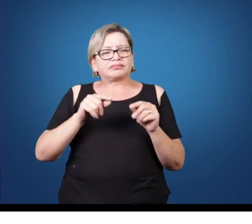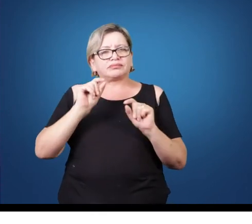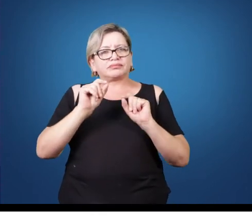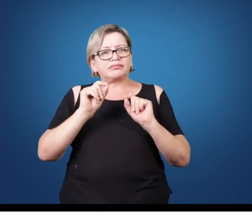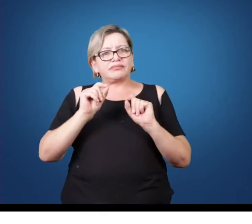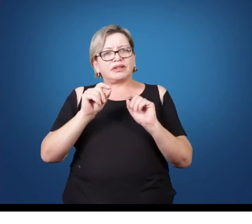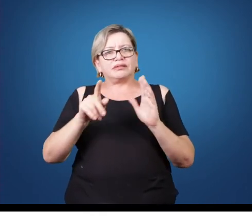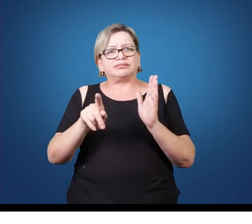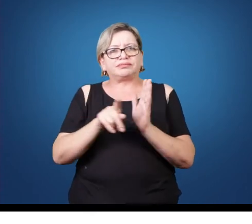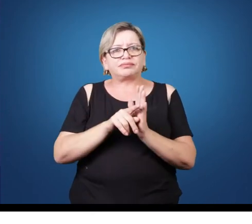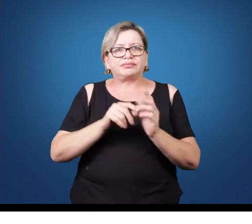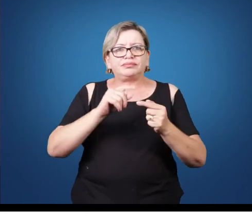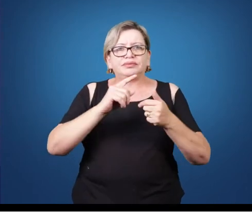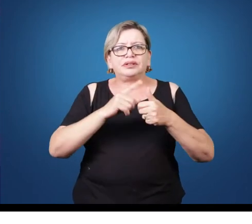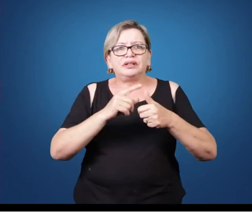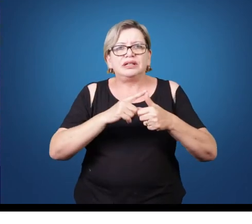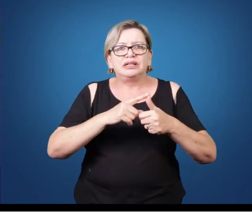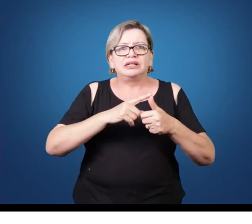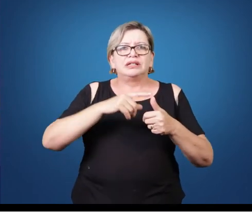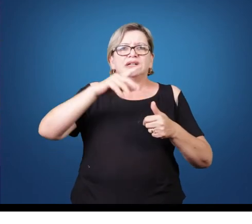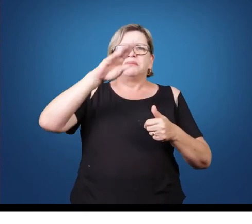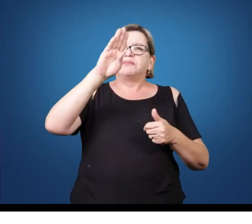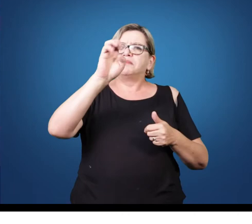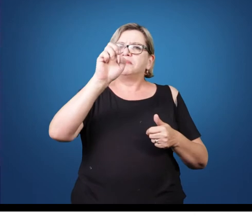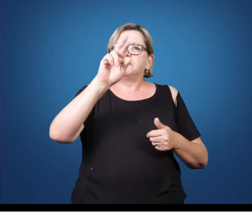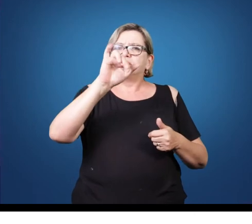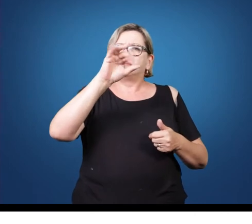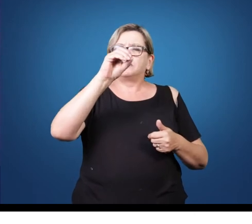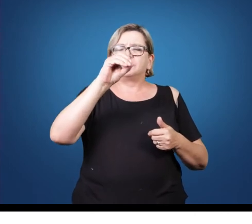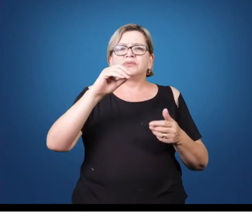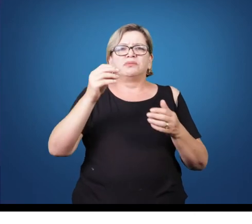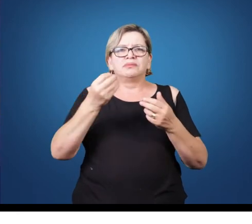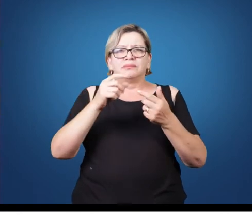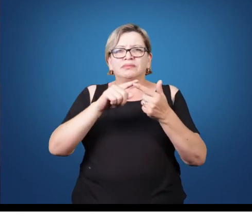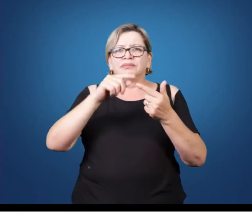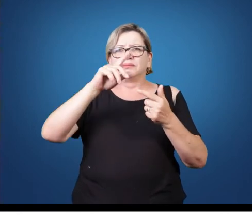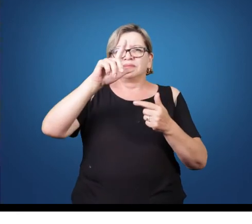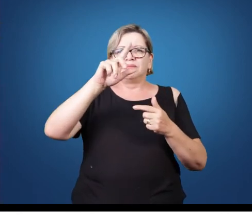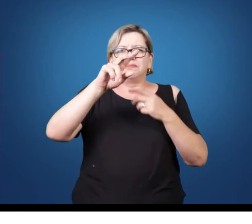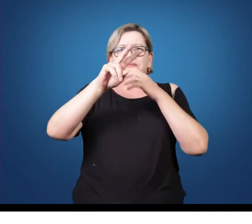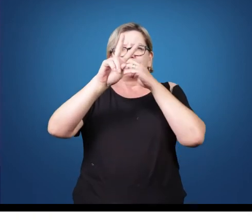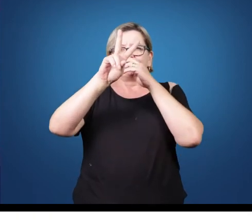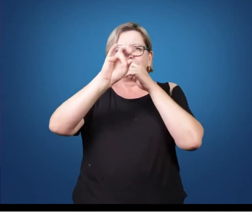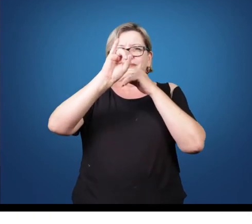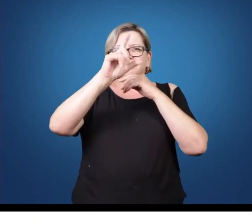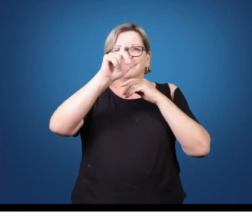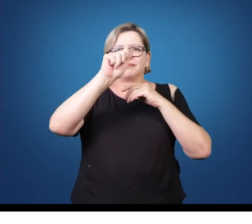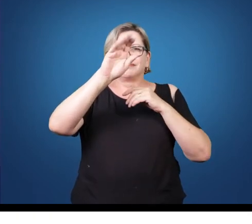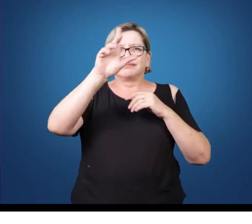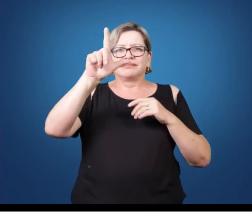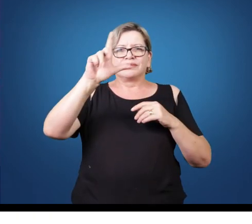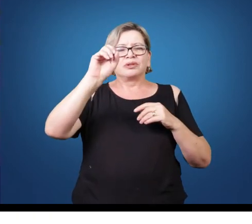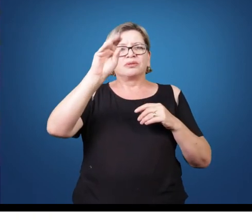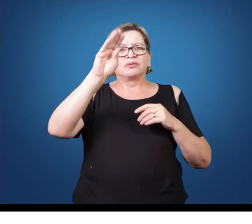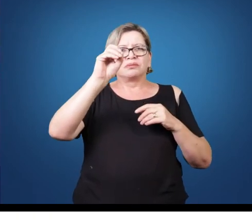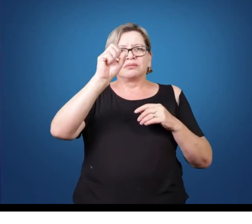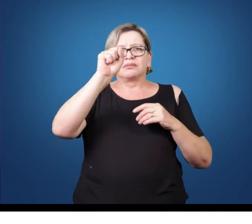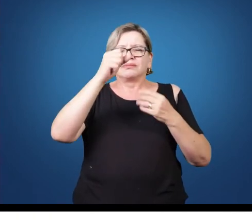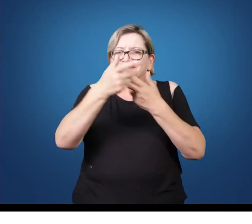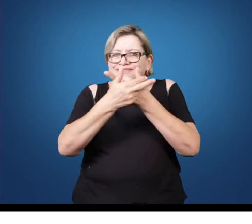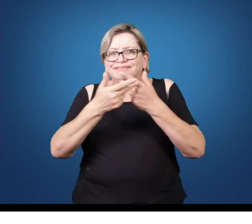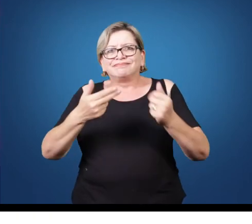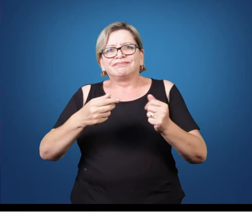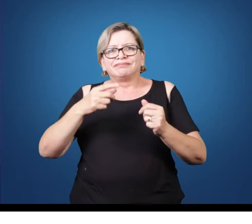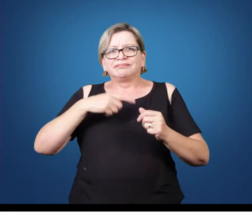do século XX, como por exemplo, Luciano Berio, Bela Bartok, Heitor Villalobos, Edgar Varese, George Crump,